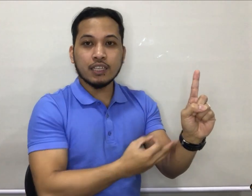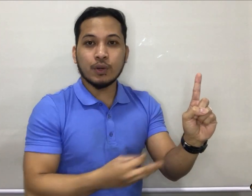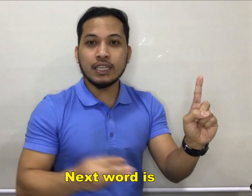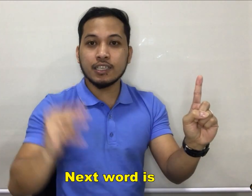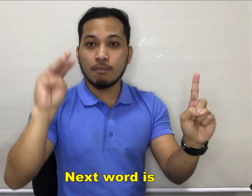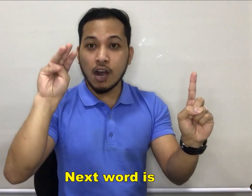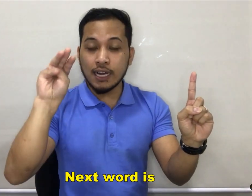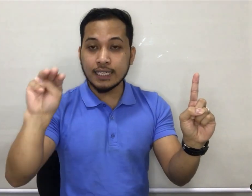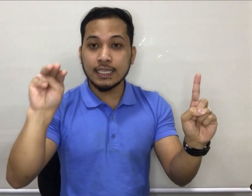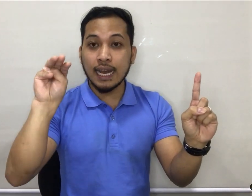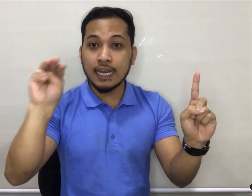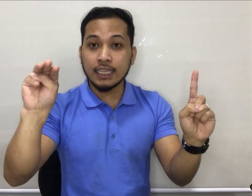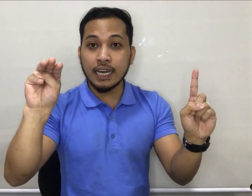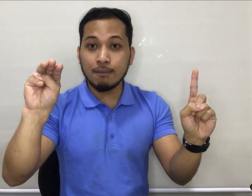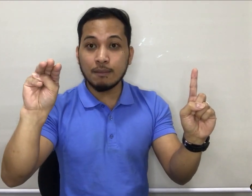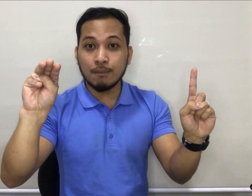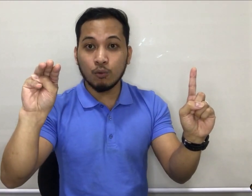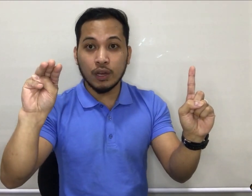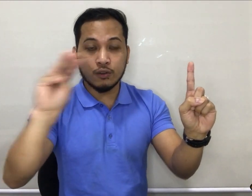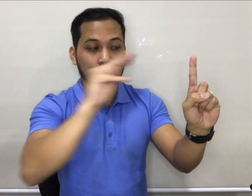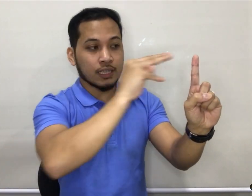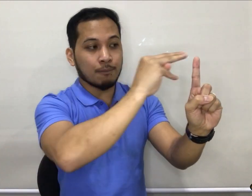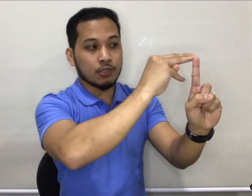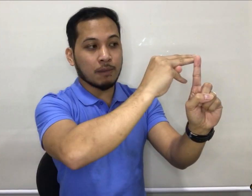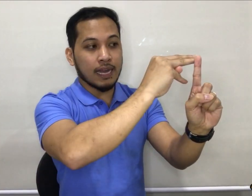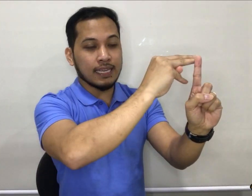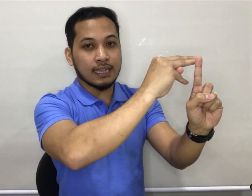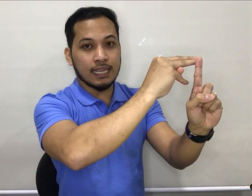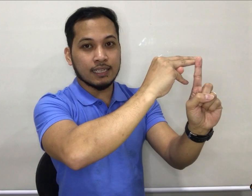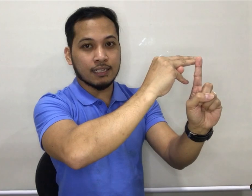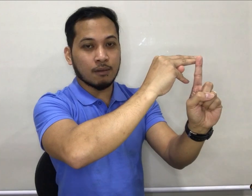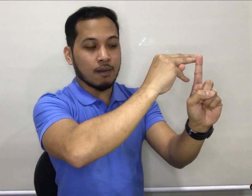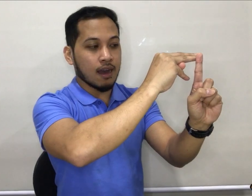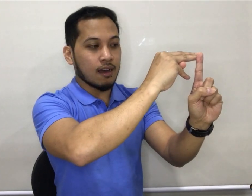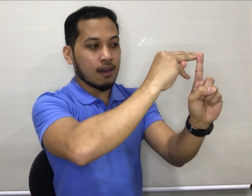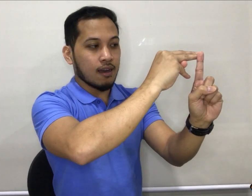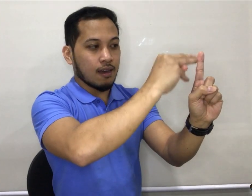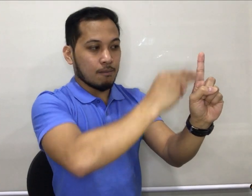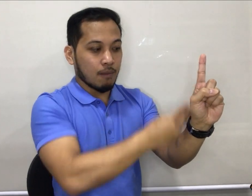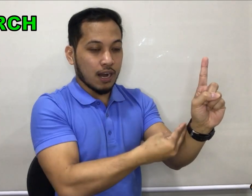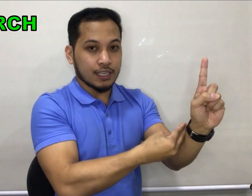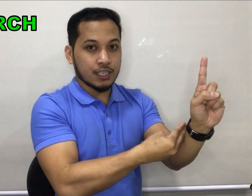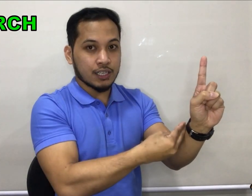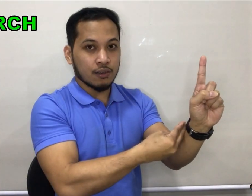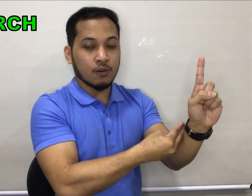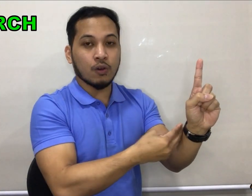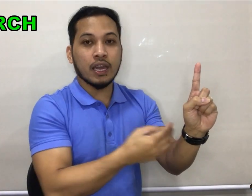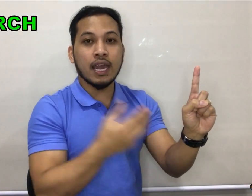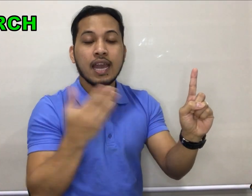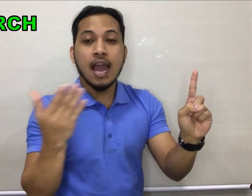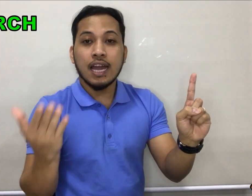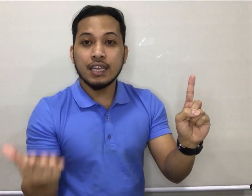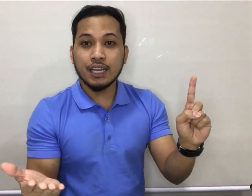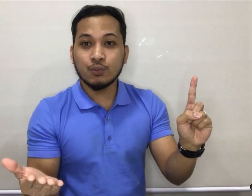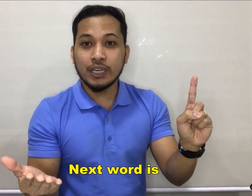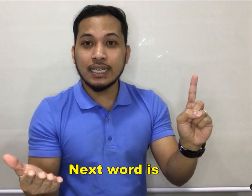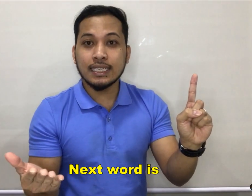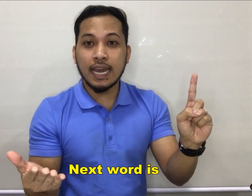Next word is March. Naka letter M naman po kayo. Tapos paganyan din siya sa baba. March. Okay. Next word is